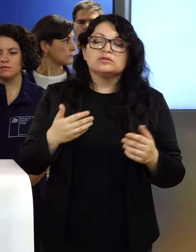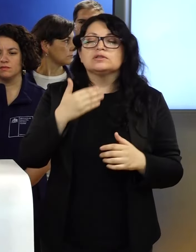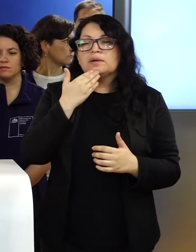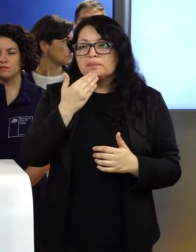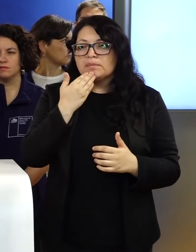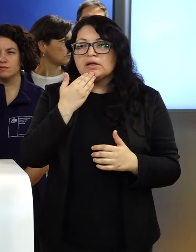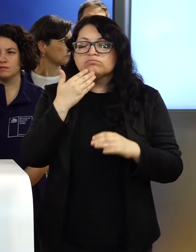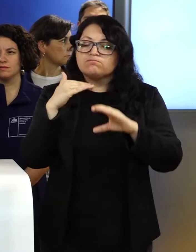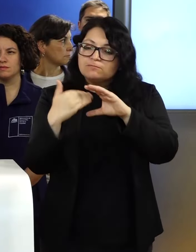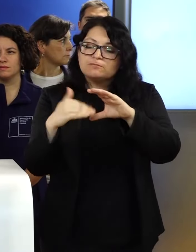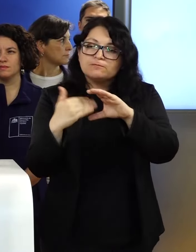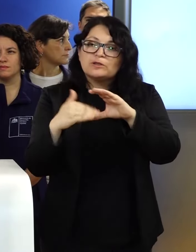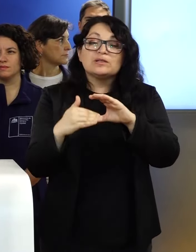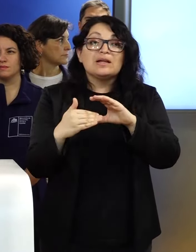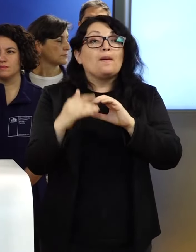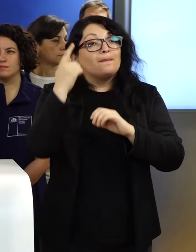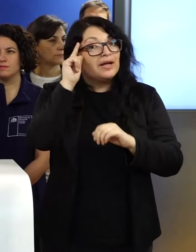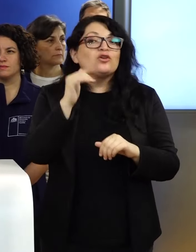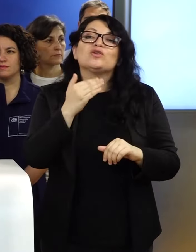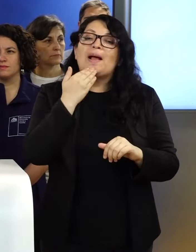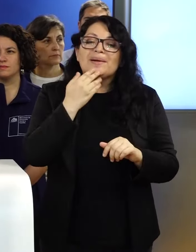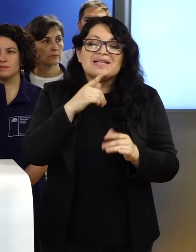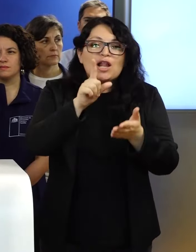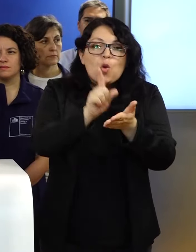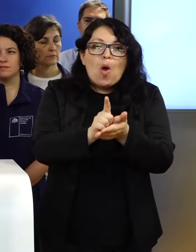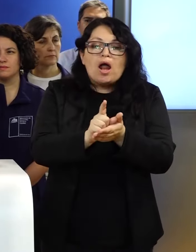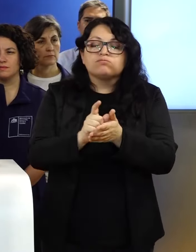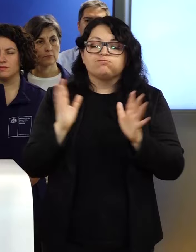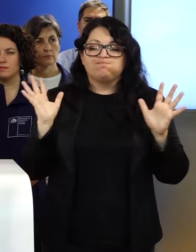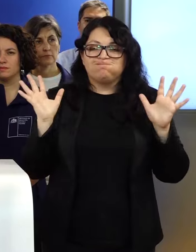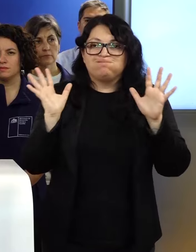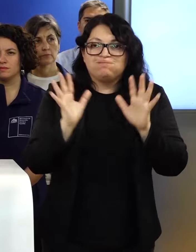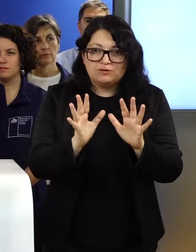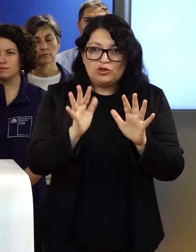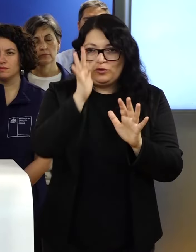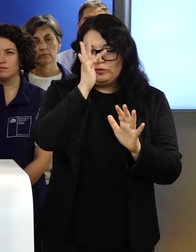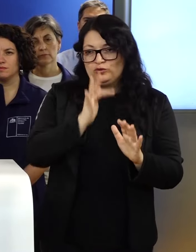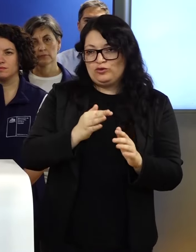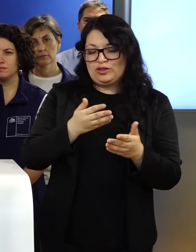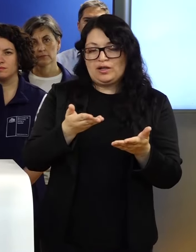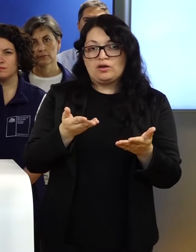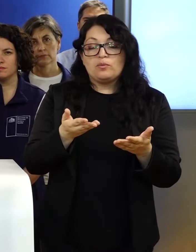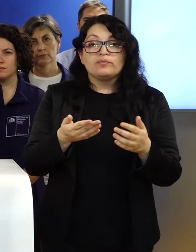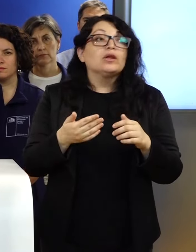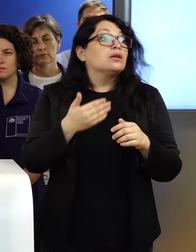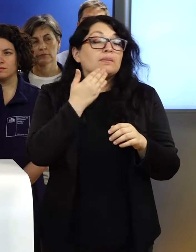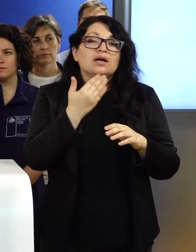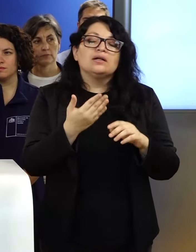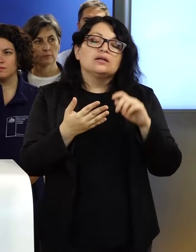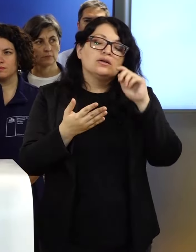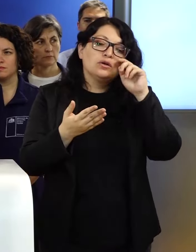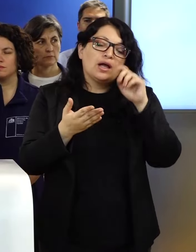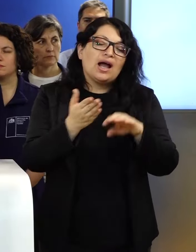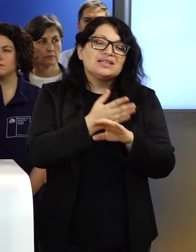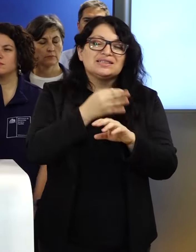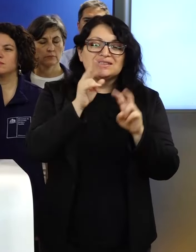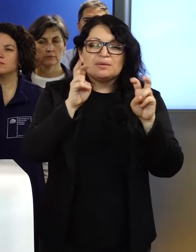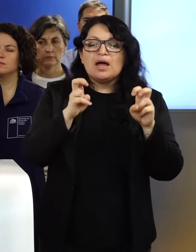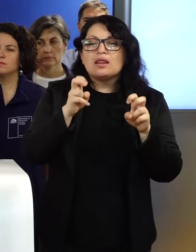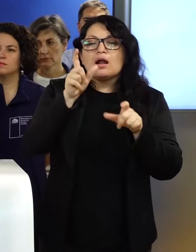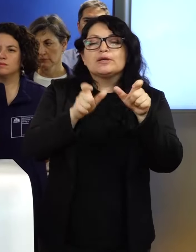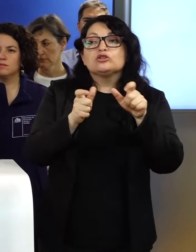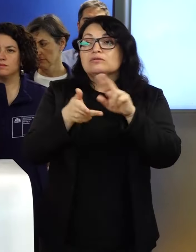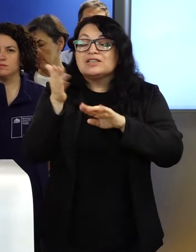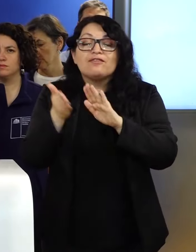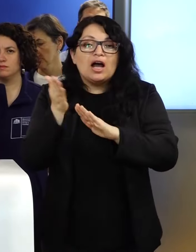las alertas SAE con presencia en el terreno y diría, a propósito de las evacuaciones preventivas, el principal